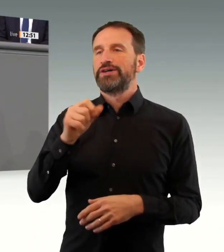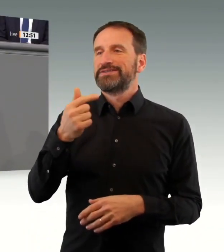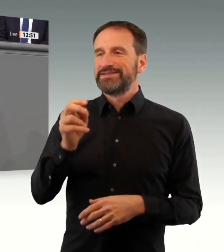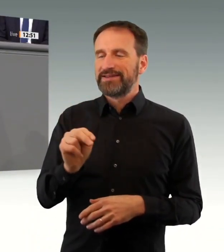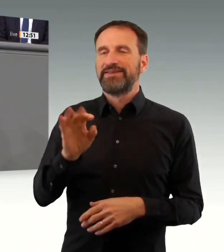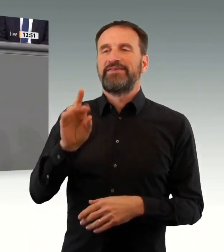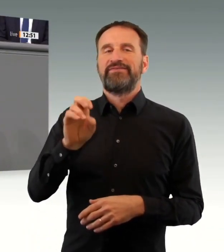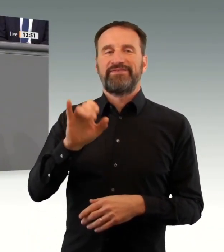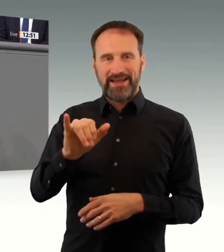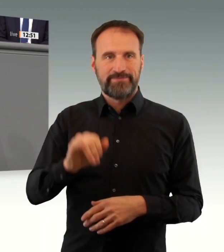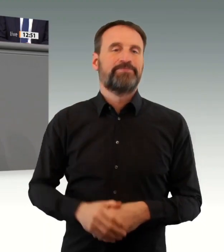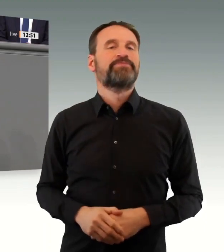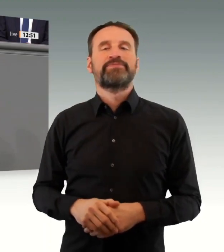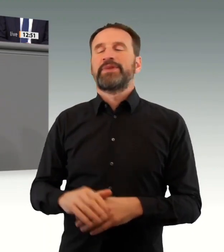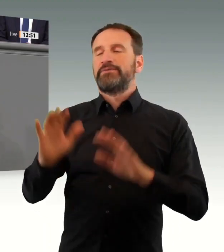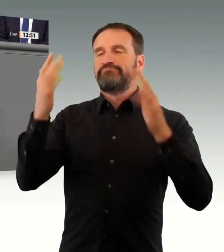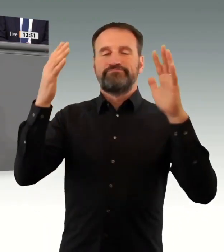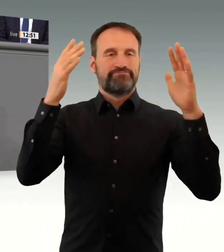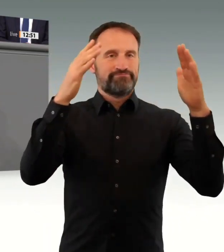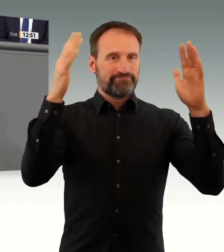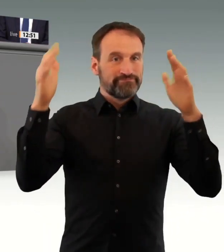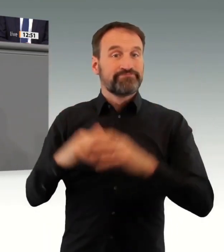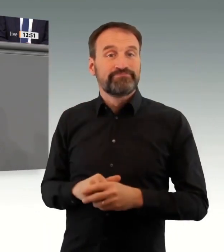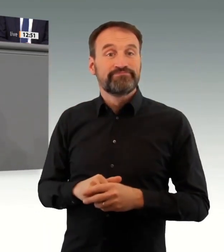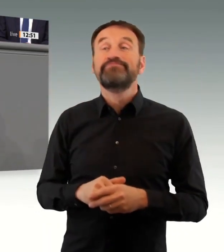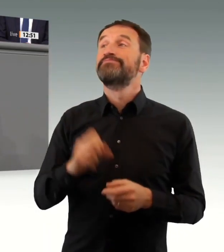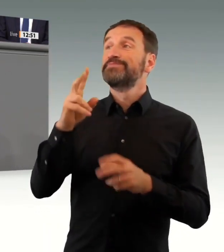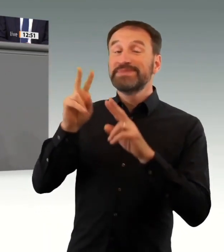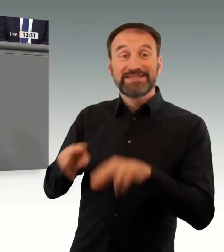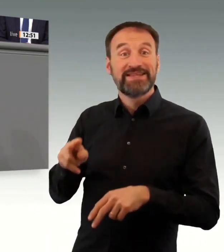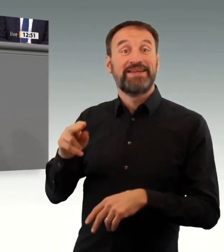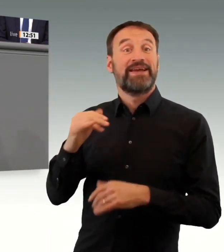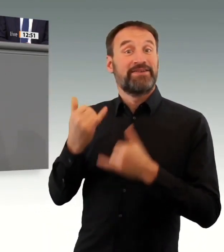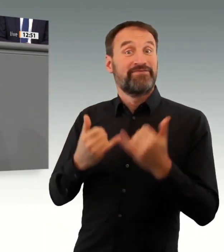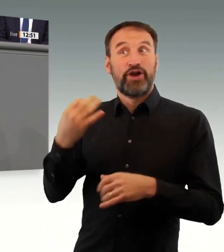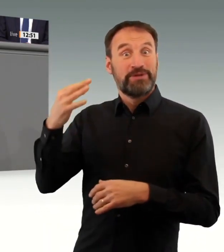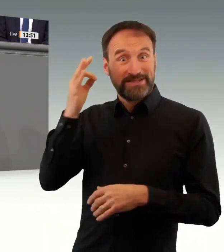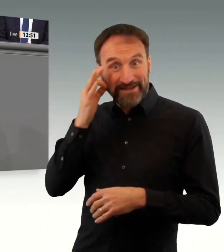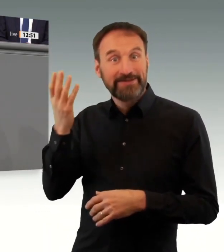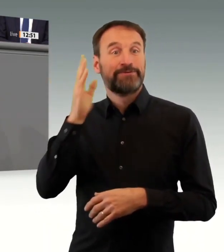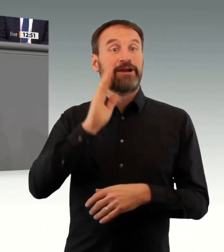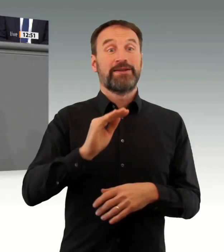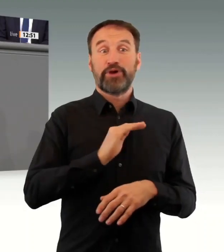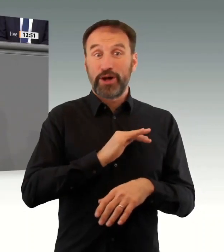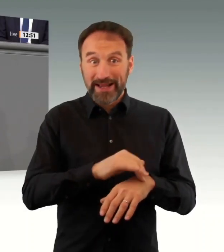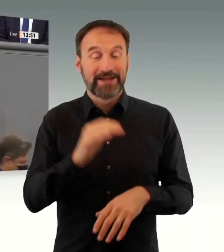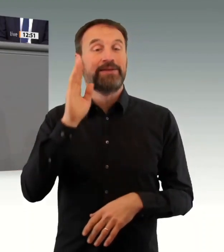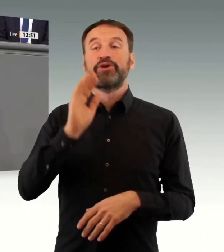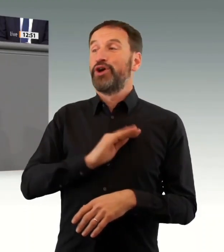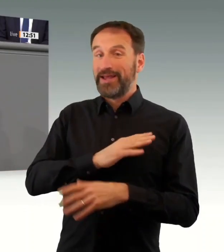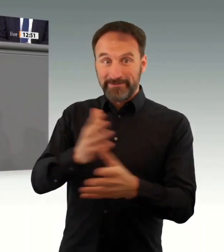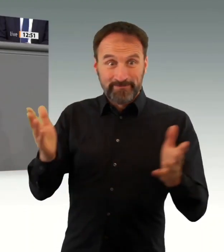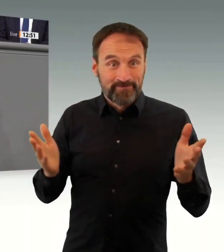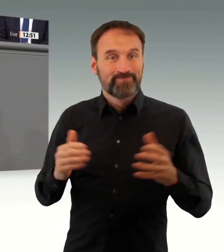Jahres und wir haben sie wieder bestätigt im März, im Juni, im August und das Ganze bei